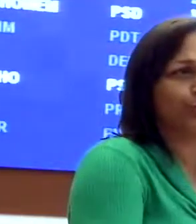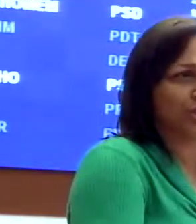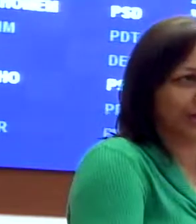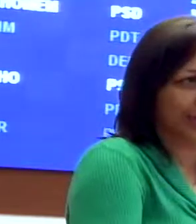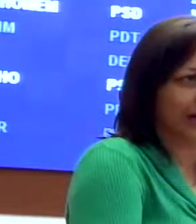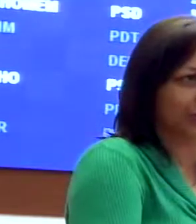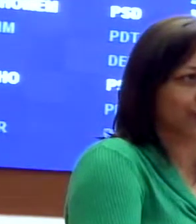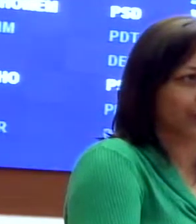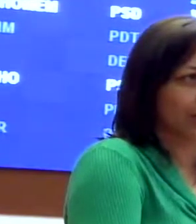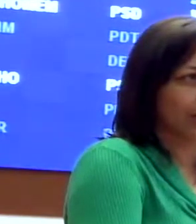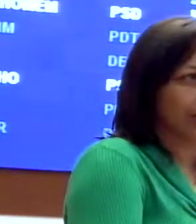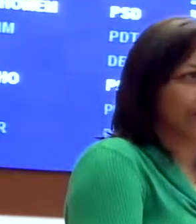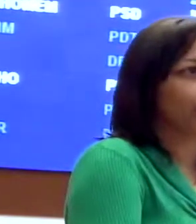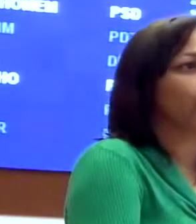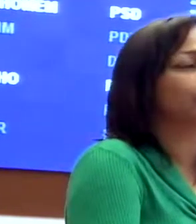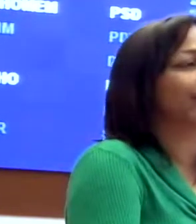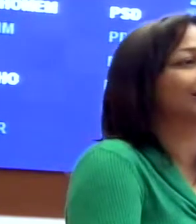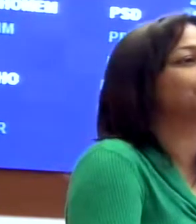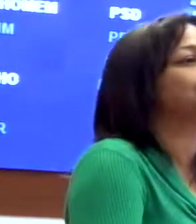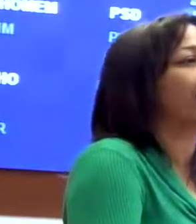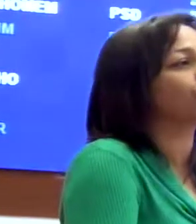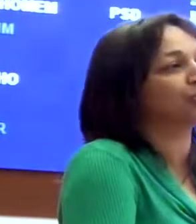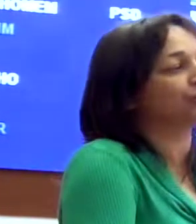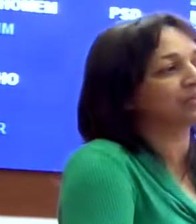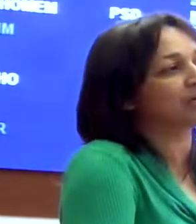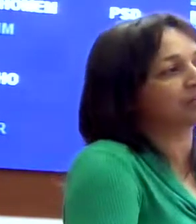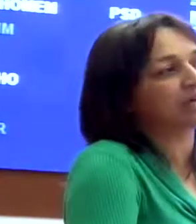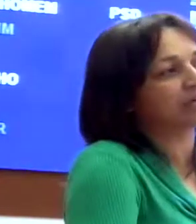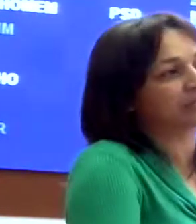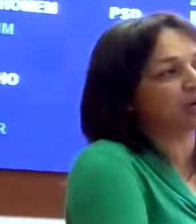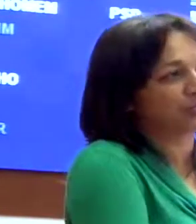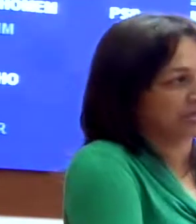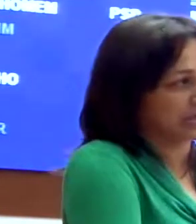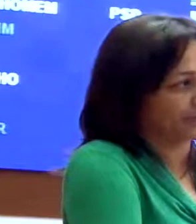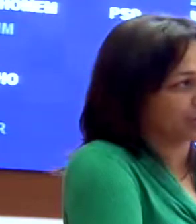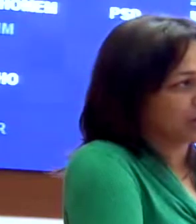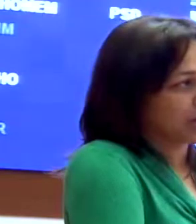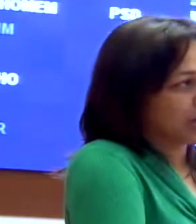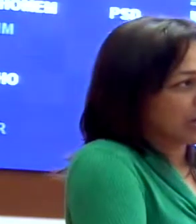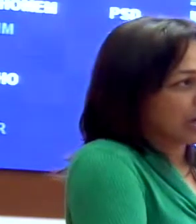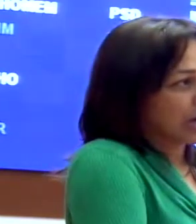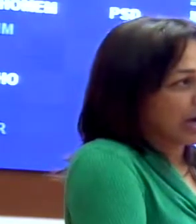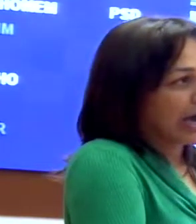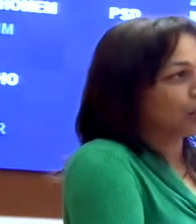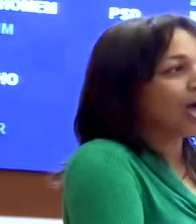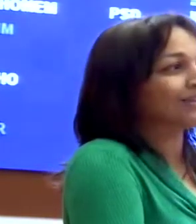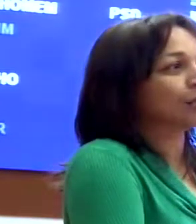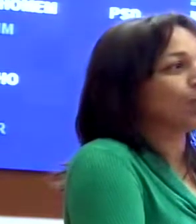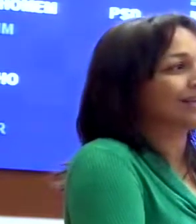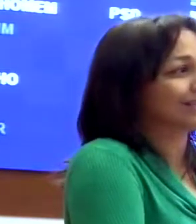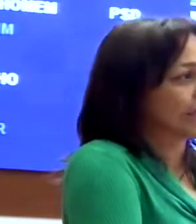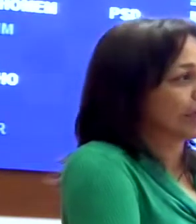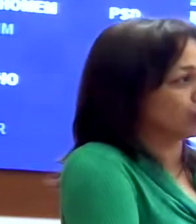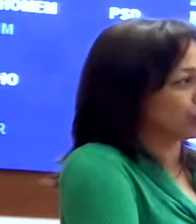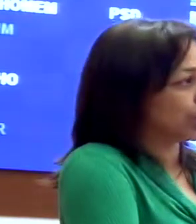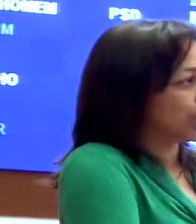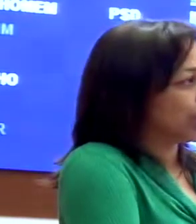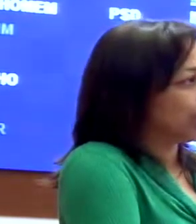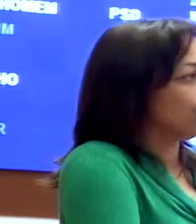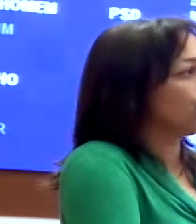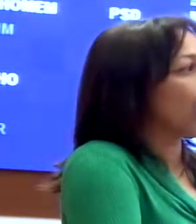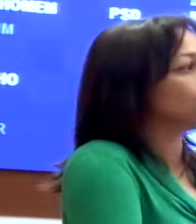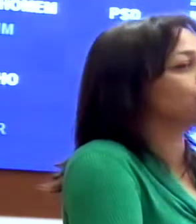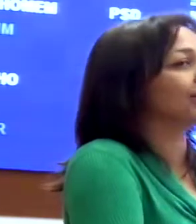qualquer um tipo de debate. Mas eu gostaria, de fato, de fazer essa ressalva aqui. A nossa atuação